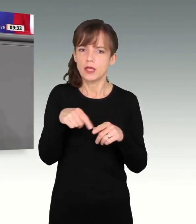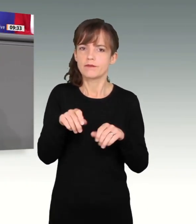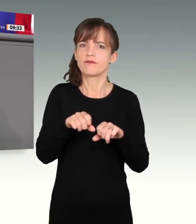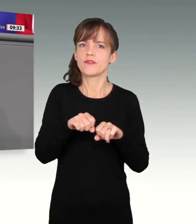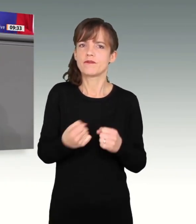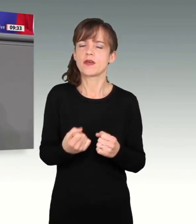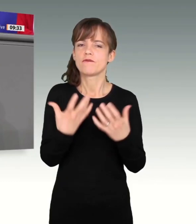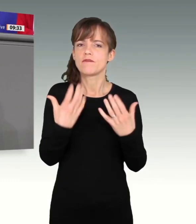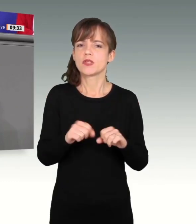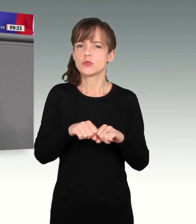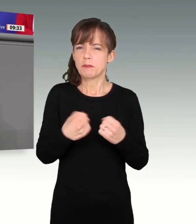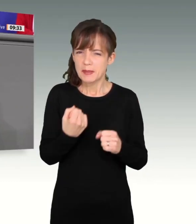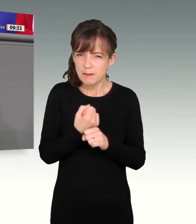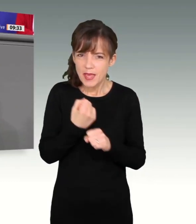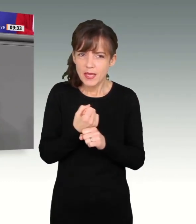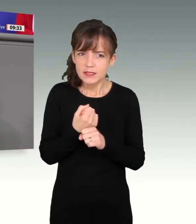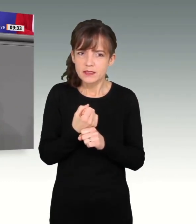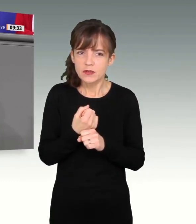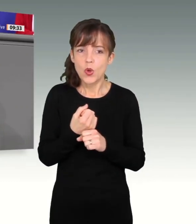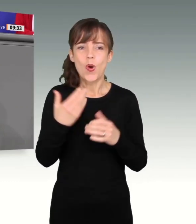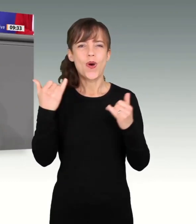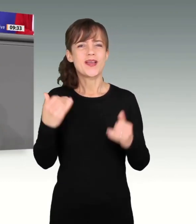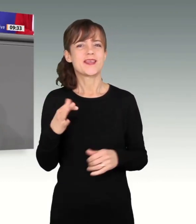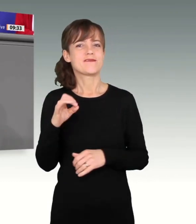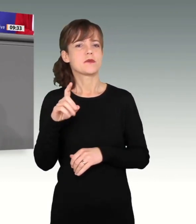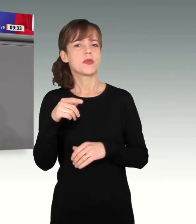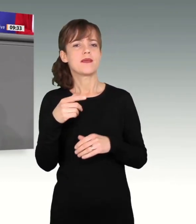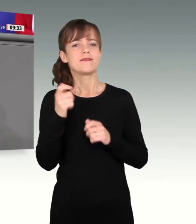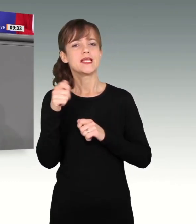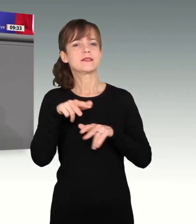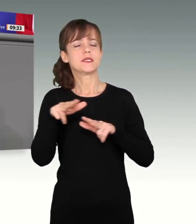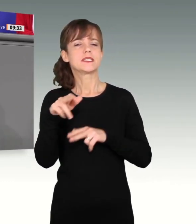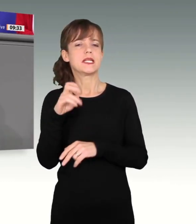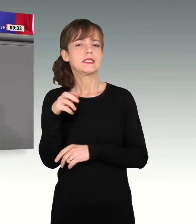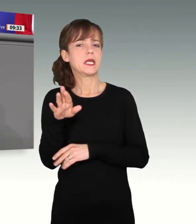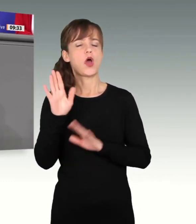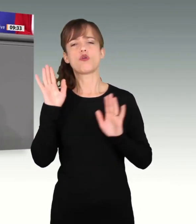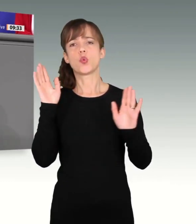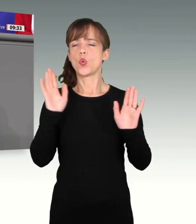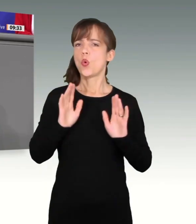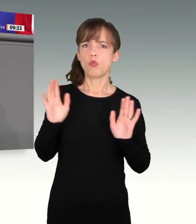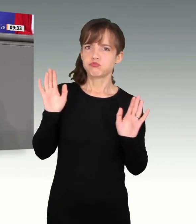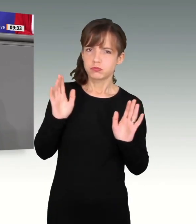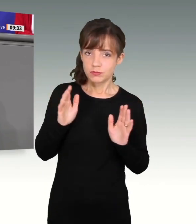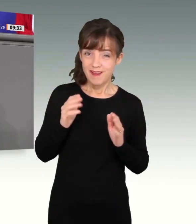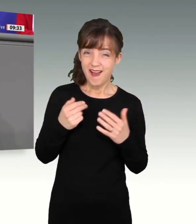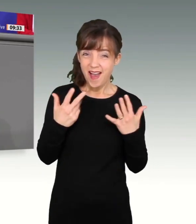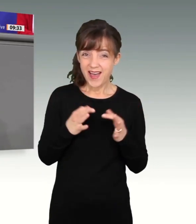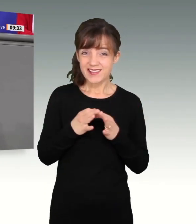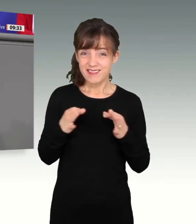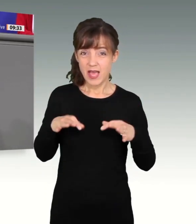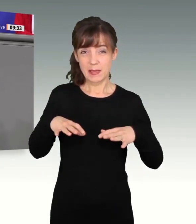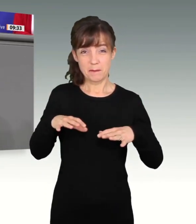-Minister Lindner davon nichts mehr hören. Welchen Unterschied schon acht Tage an der Macht machen können, das ist wirklich erstaunlich.